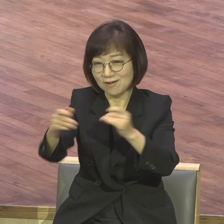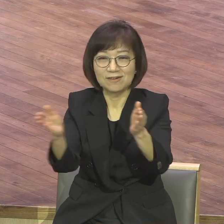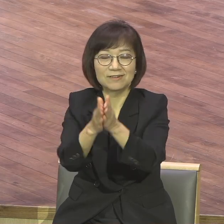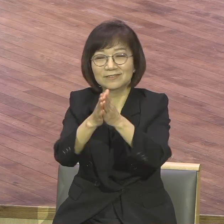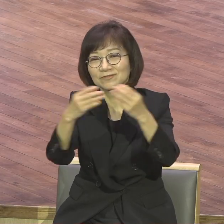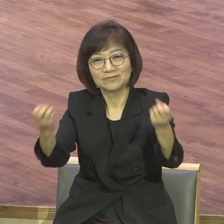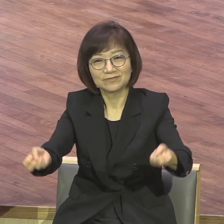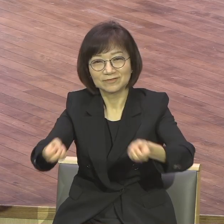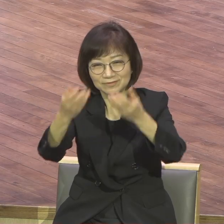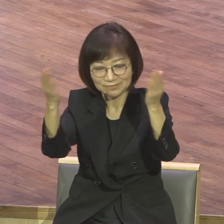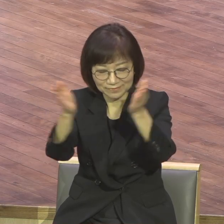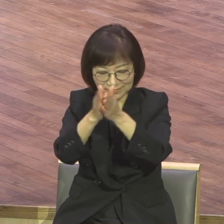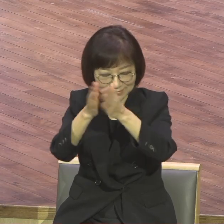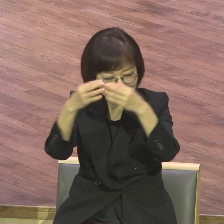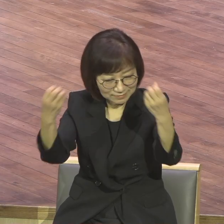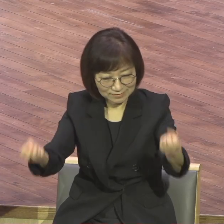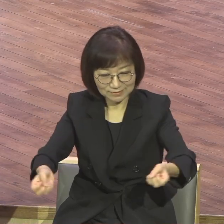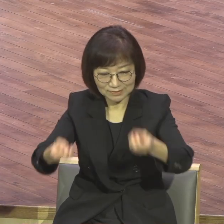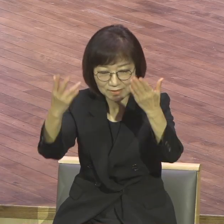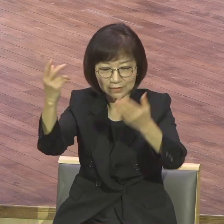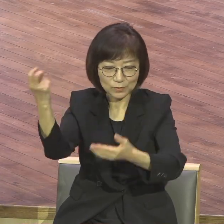전문의 주가